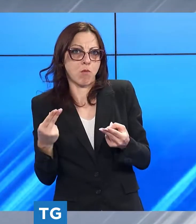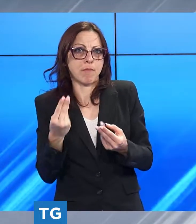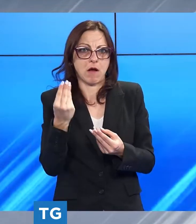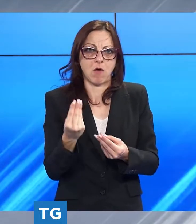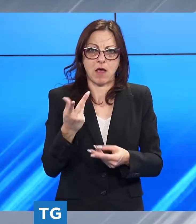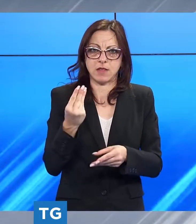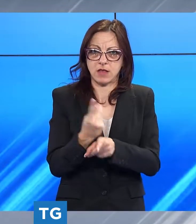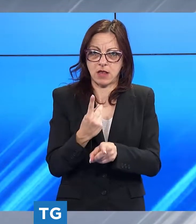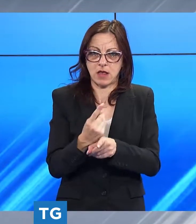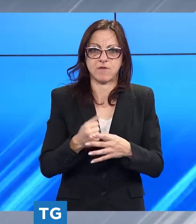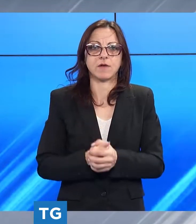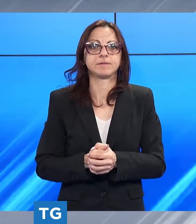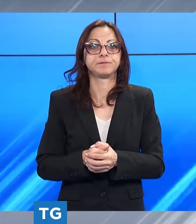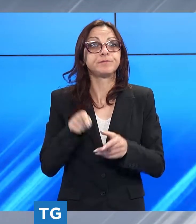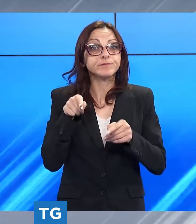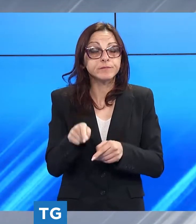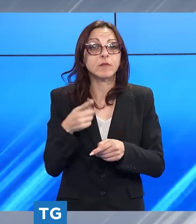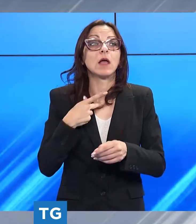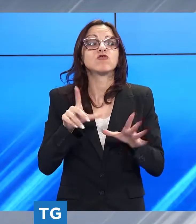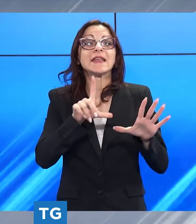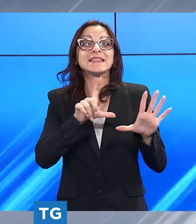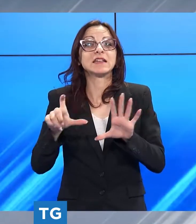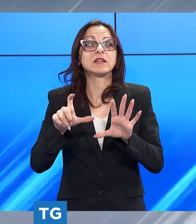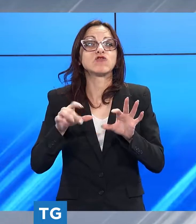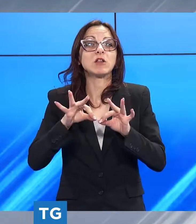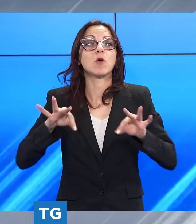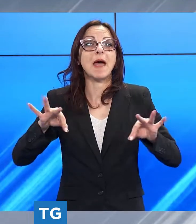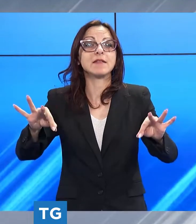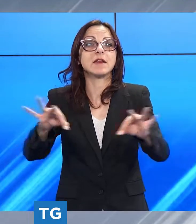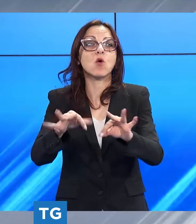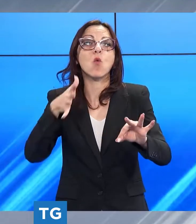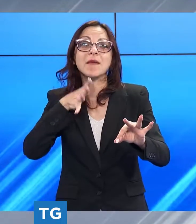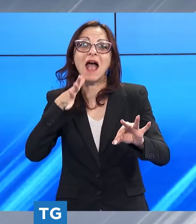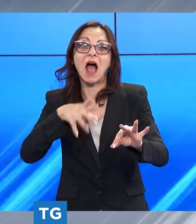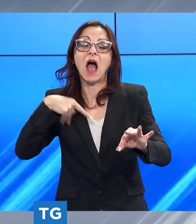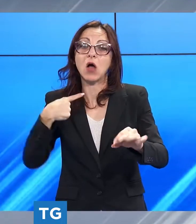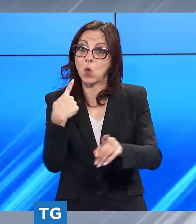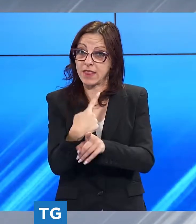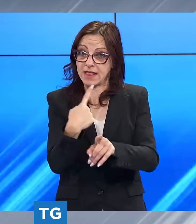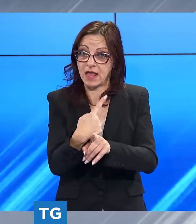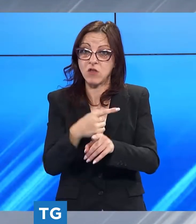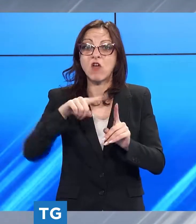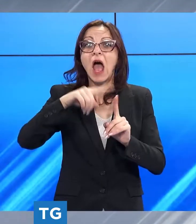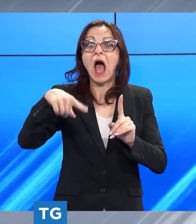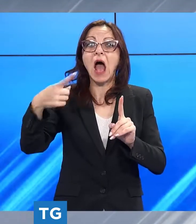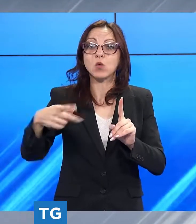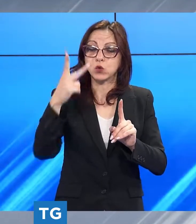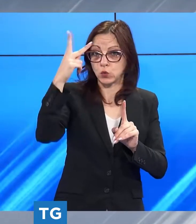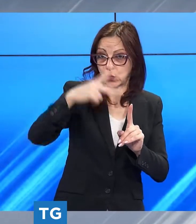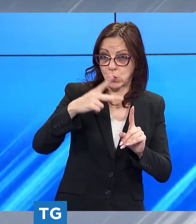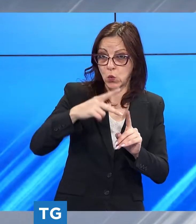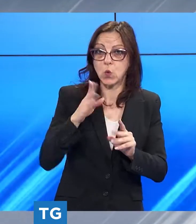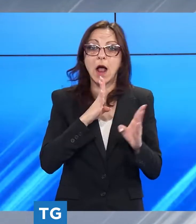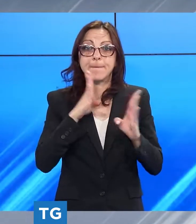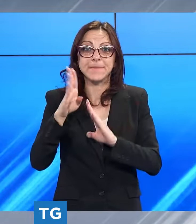stimata in oltre 700 milioni di metri cubi d'acqua e oltre all'acquedotto di lucca rifornisce quelli di pisa livorno e